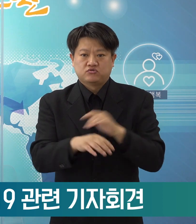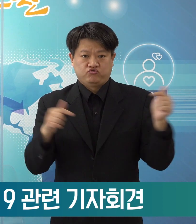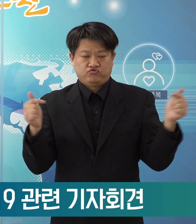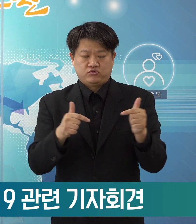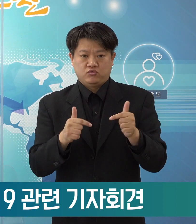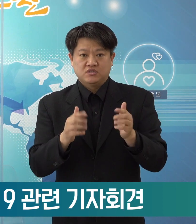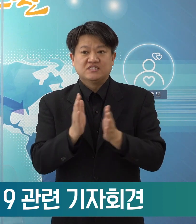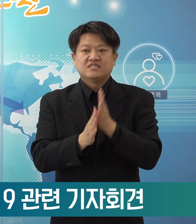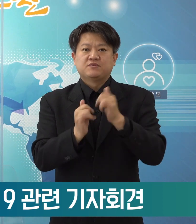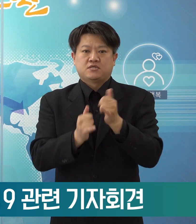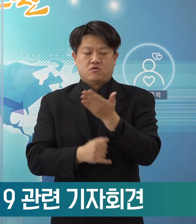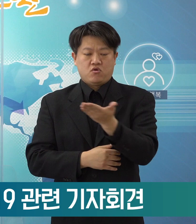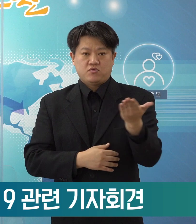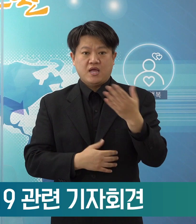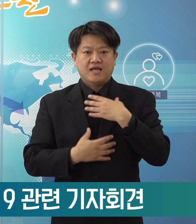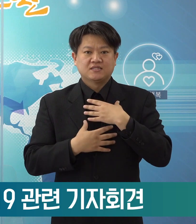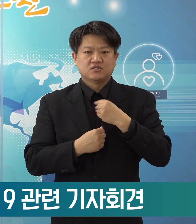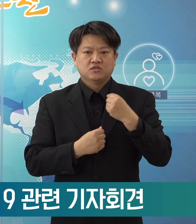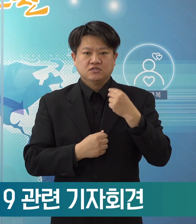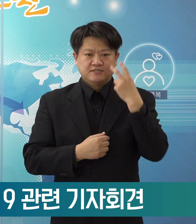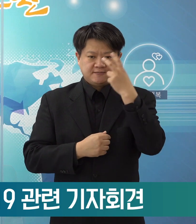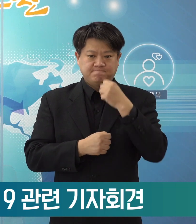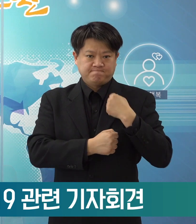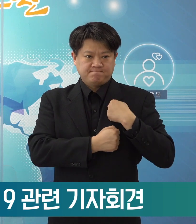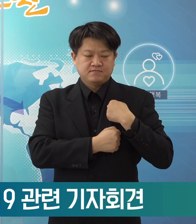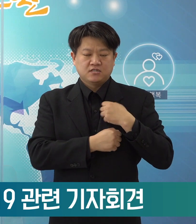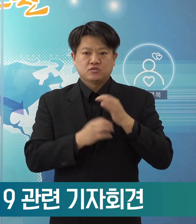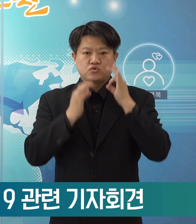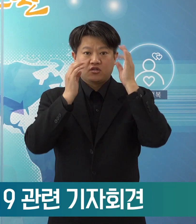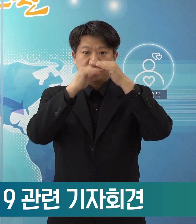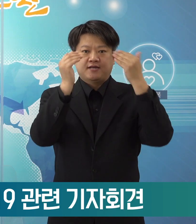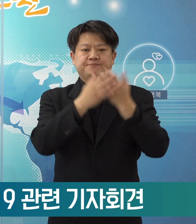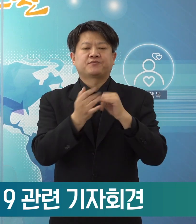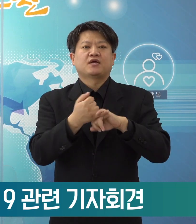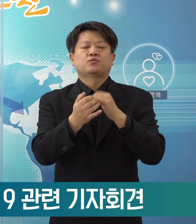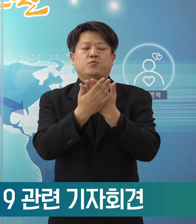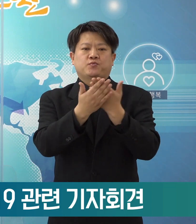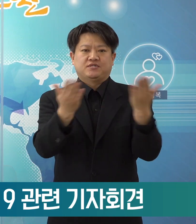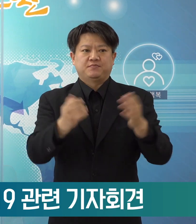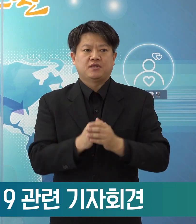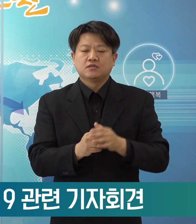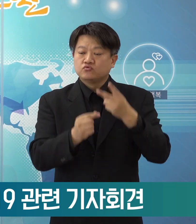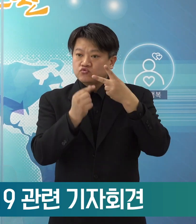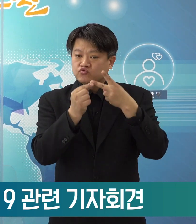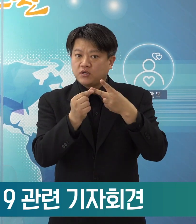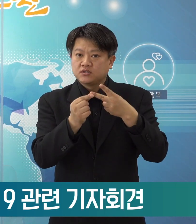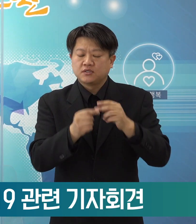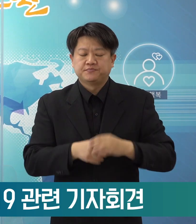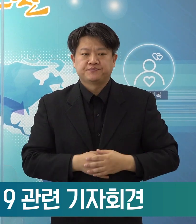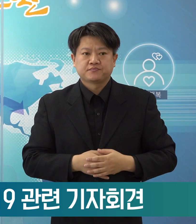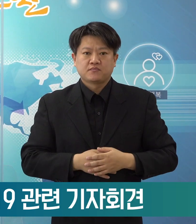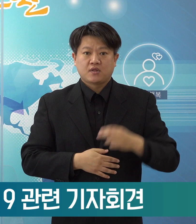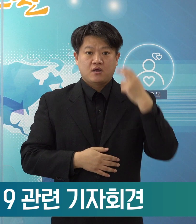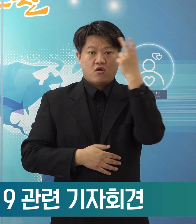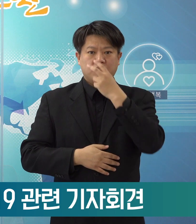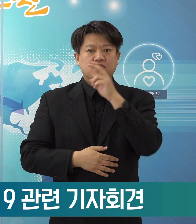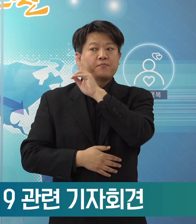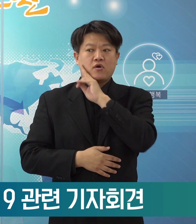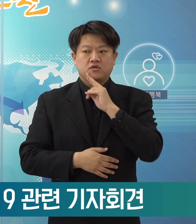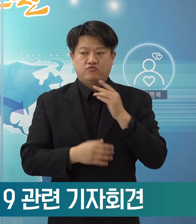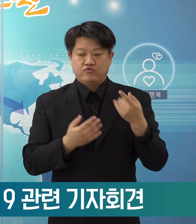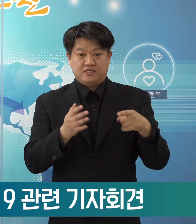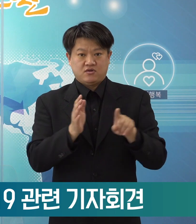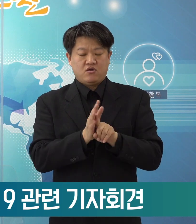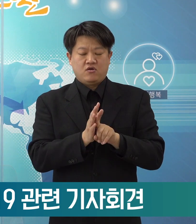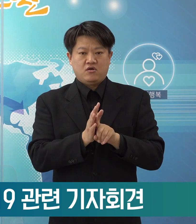시민 여러분의 안전을 지키는 데 최선을 다하겠습니다. 둘째, 검사의 편의를 위해